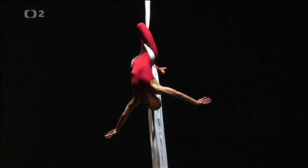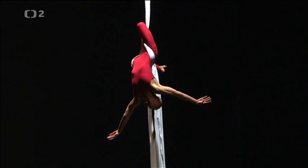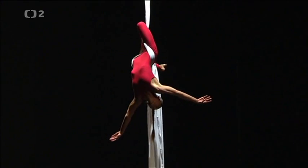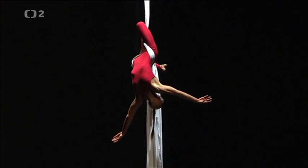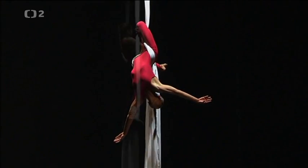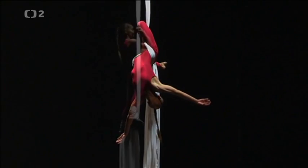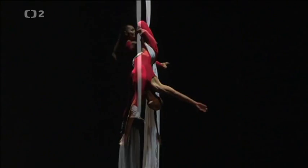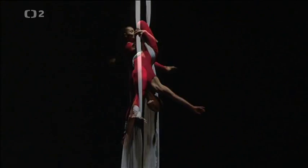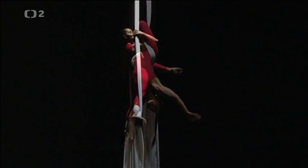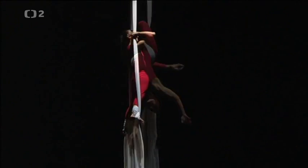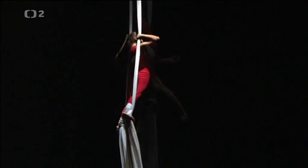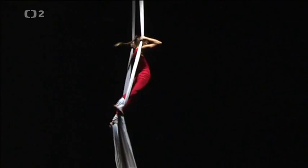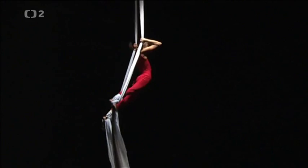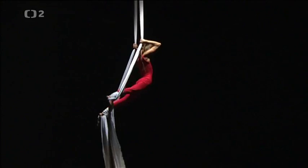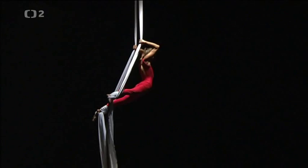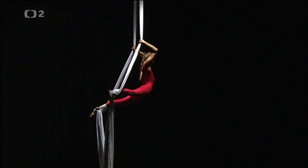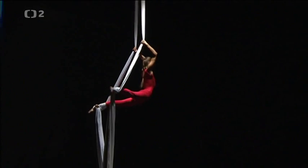Vždycky musí připravujeme.